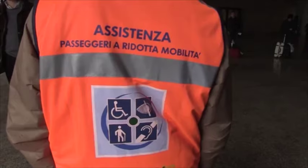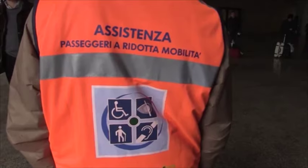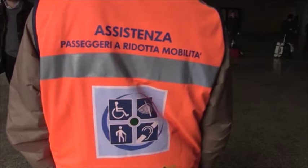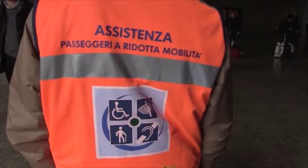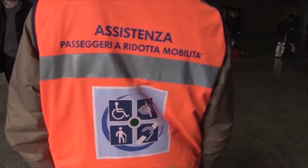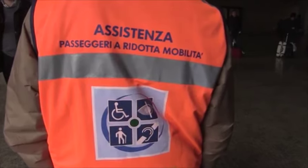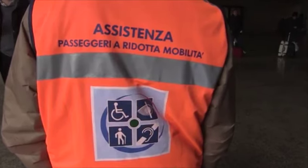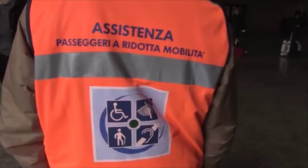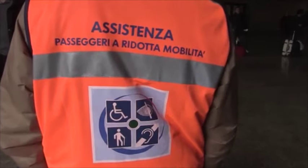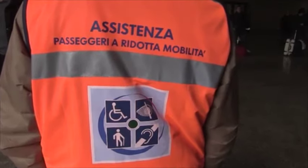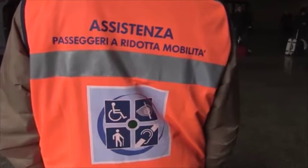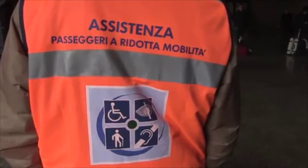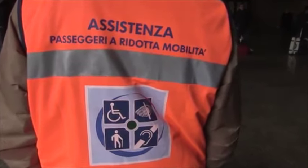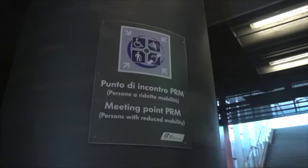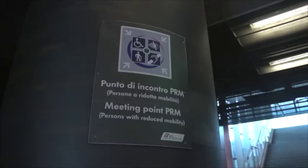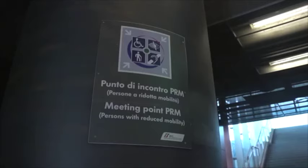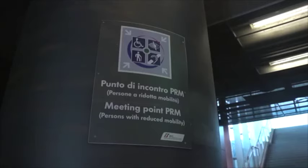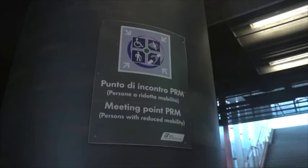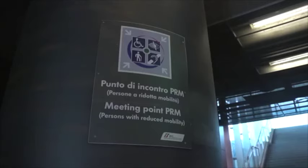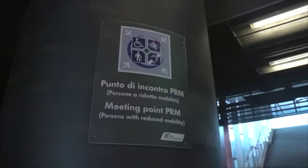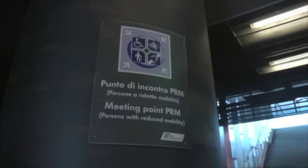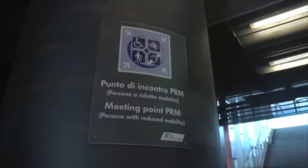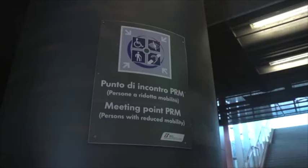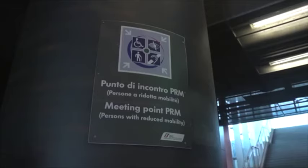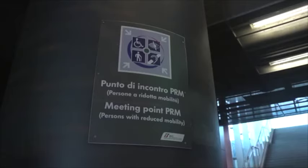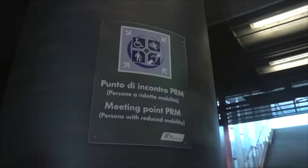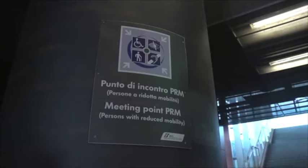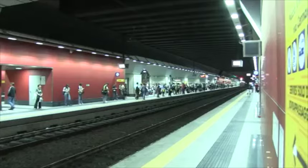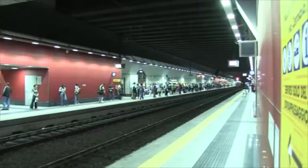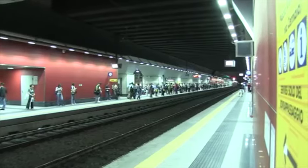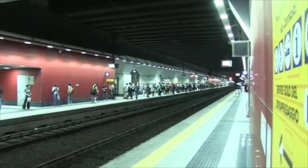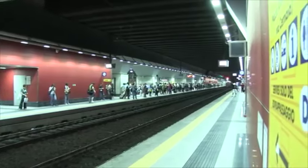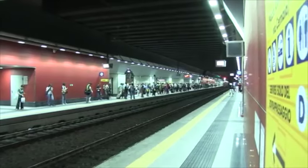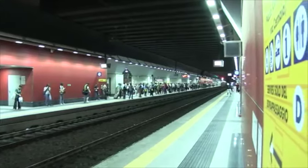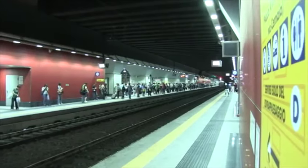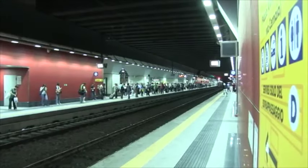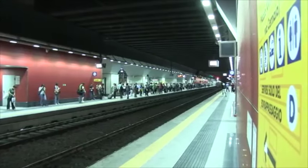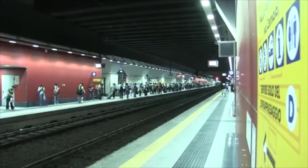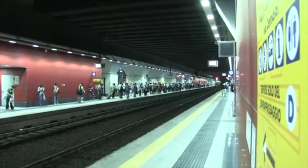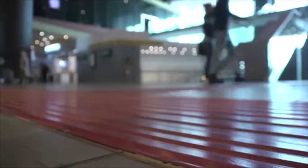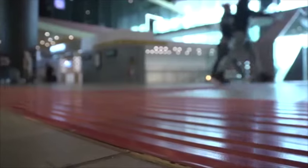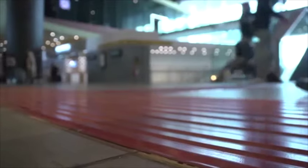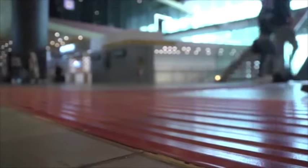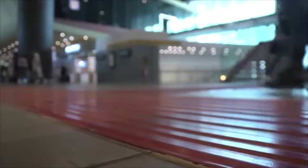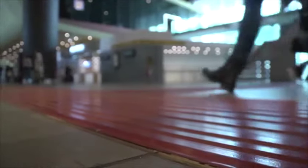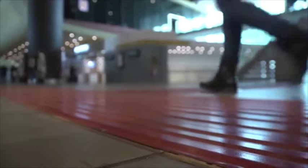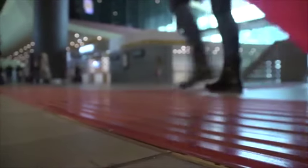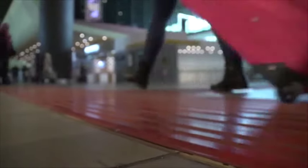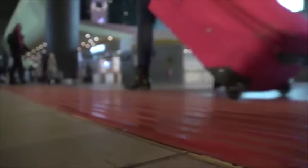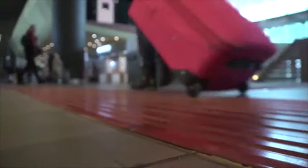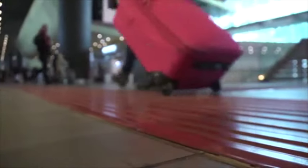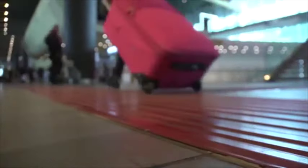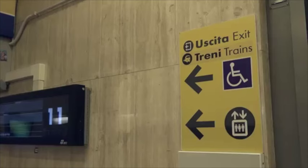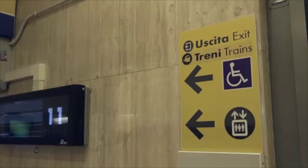Attraverso un dialogo costante con le associazioni nazionali delle persone con disabilità e con le imprese ferroviarie, RFI